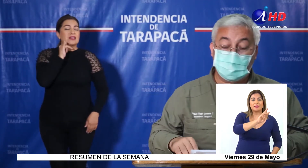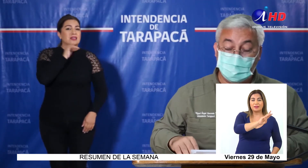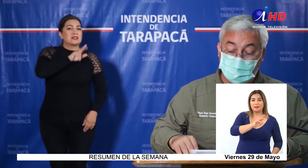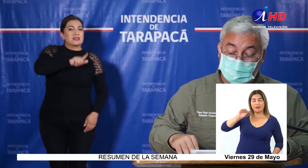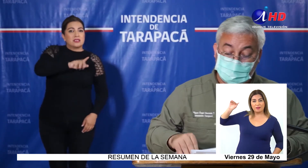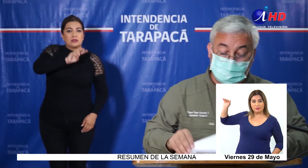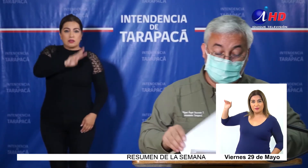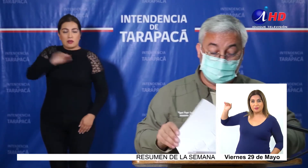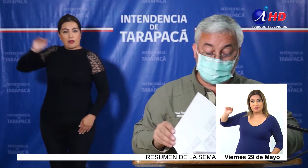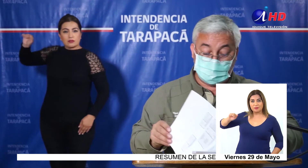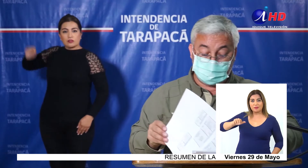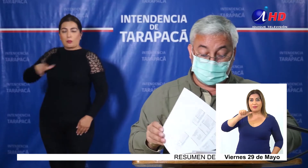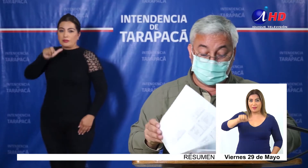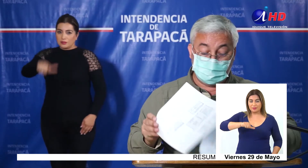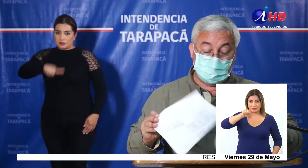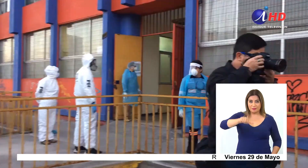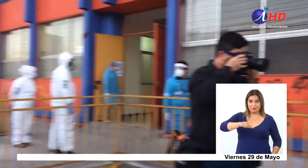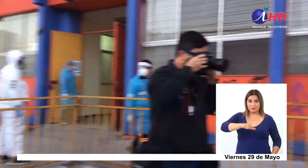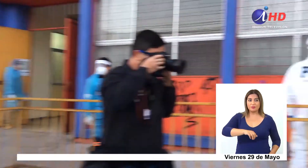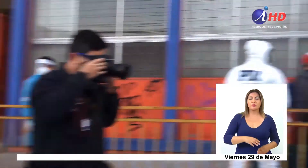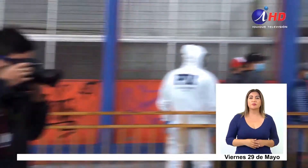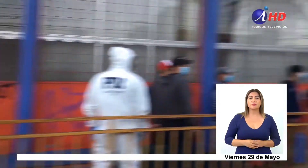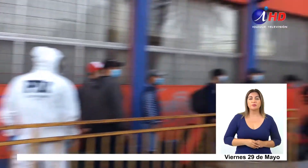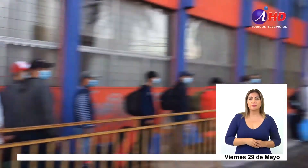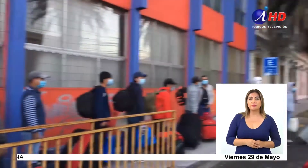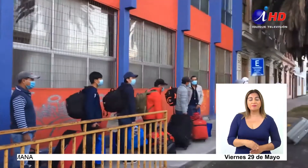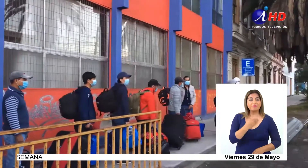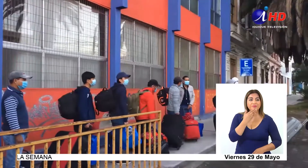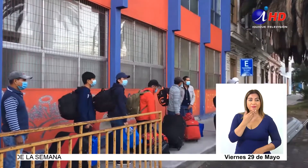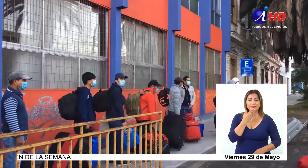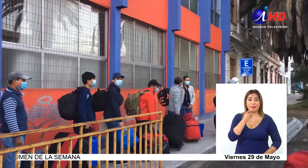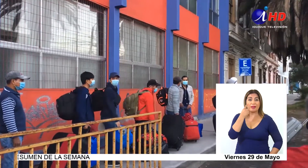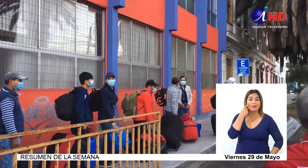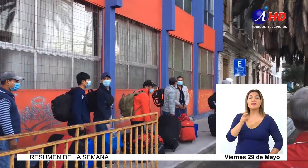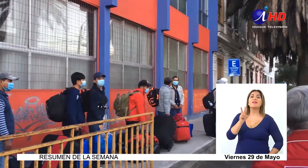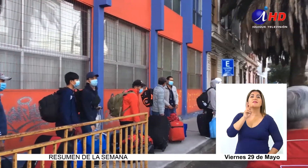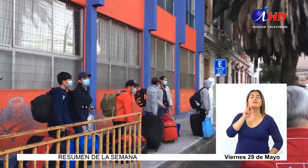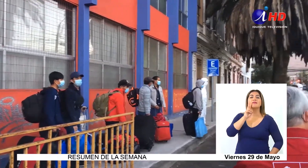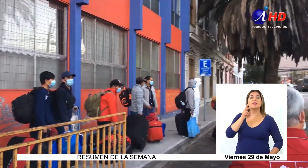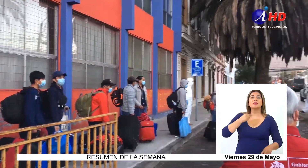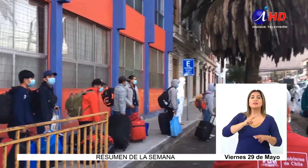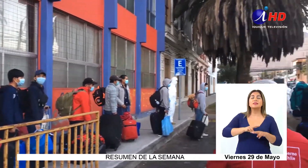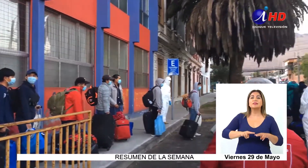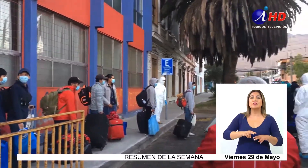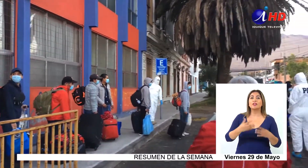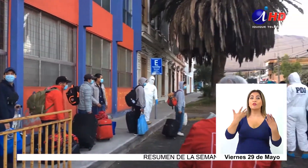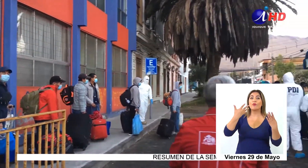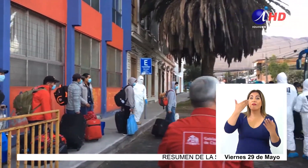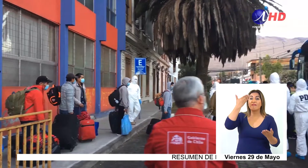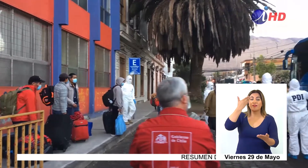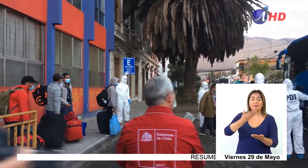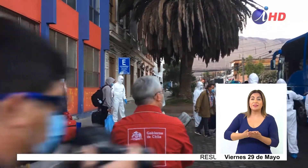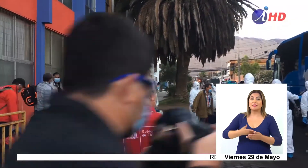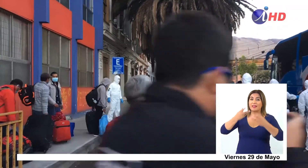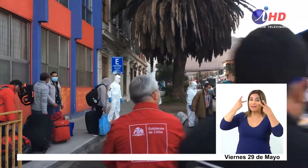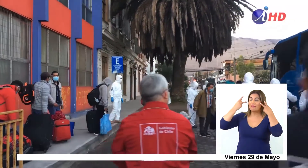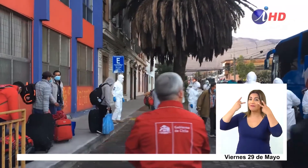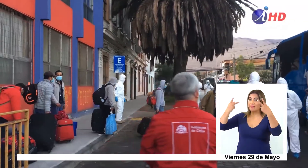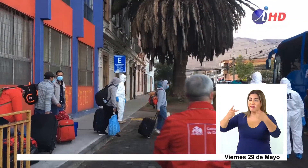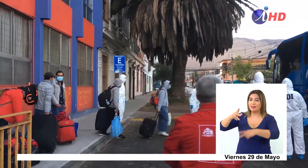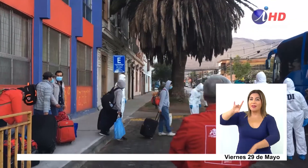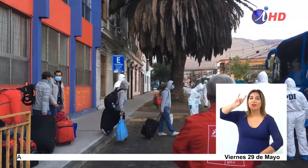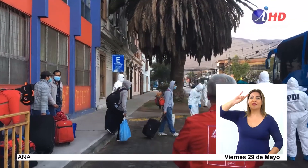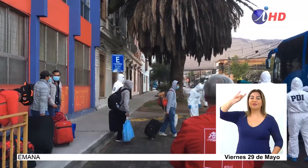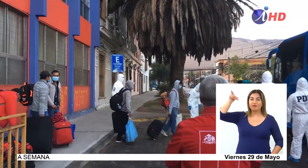Altospicio 16. También este viernes se realizó la novena operación retorno, esta vez